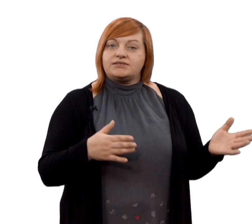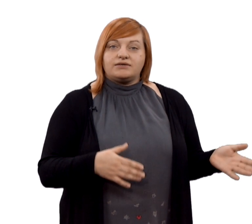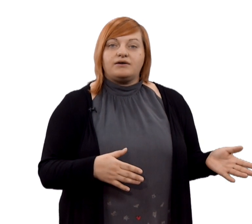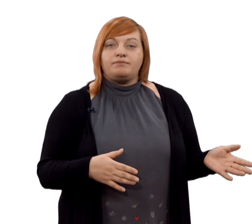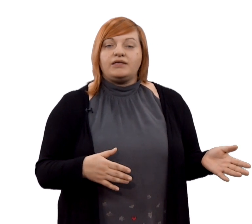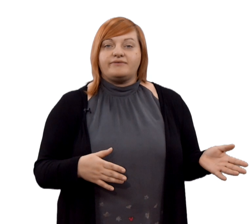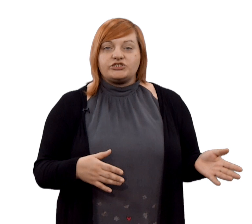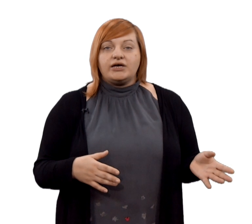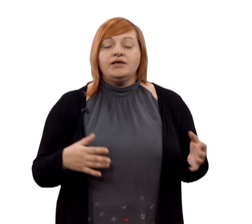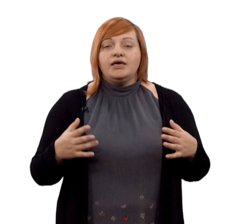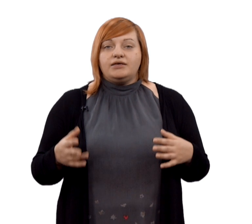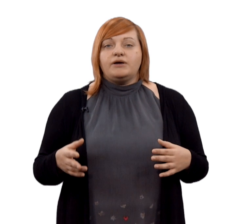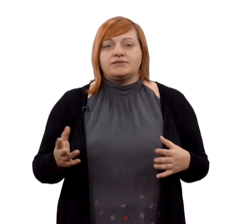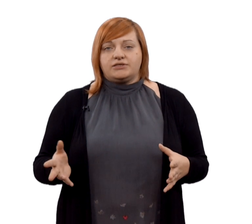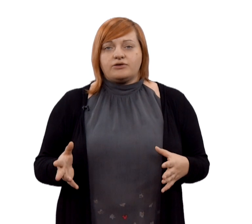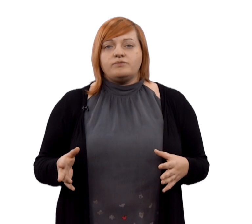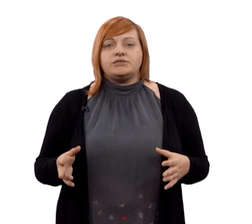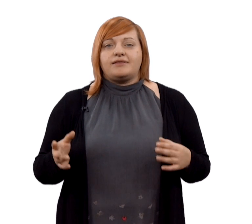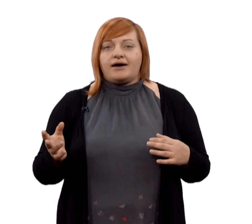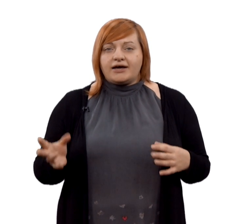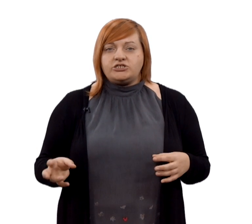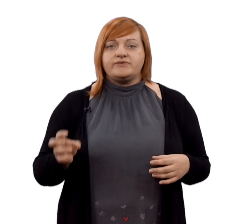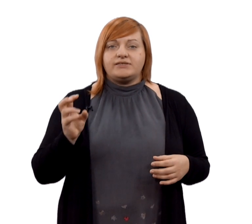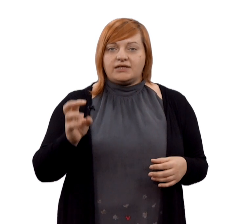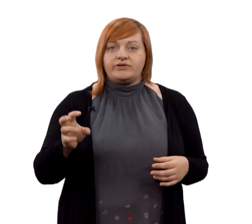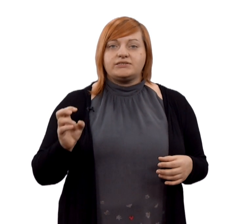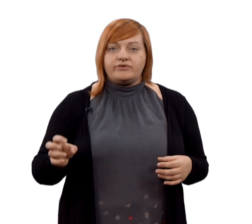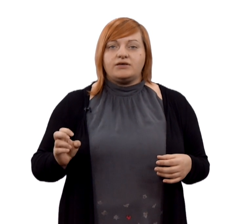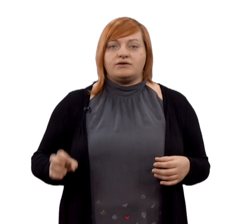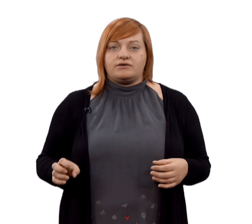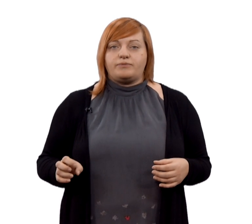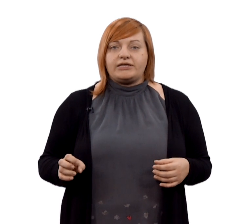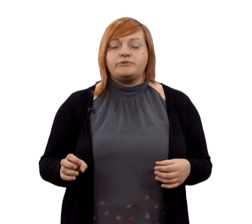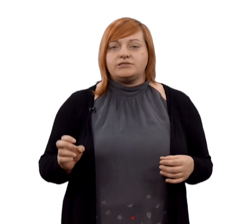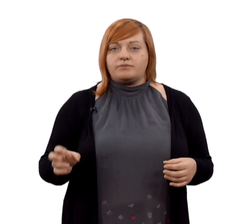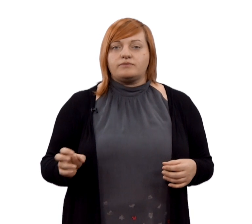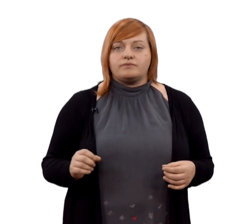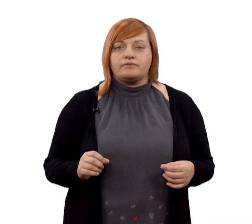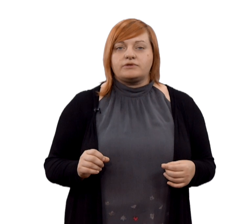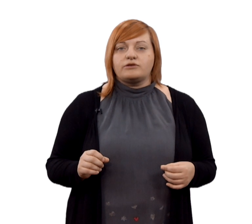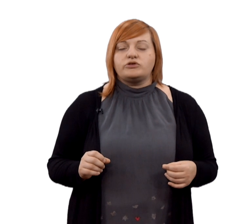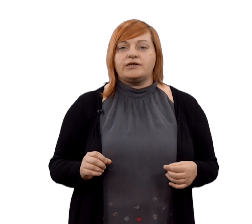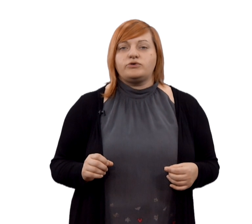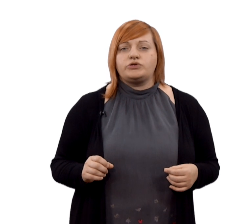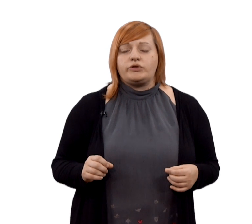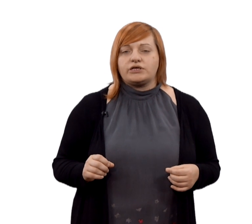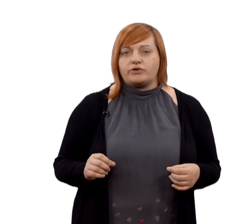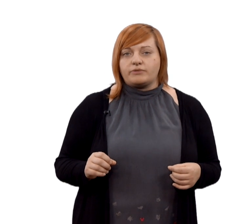менее важна, и мы концентрируемся на качестве и соответствии потребностям той целевой аудитории, с которой мы